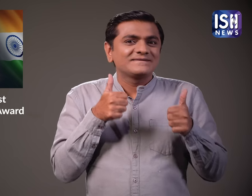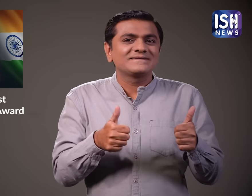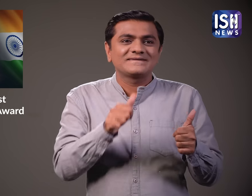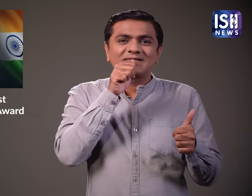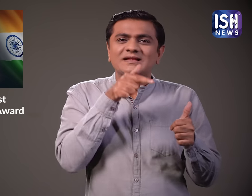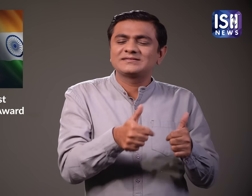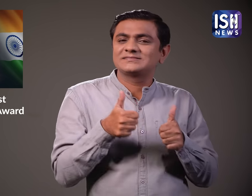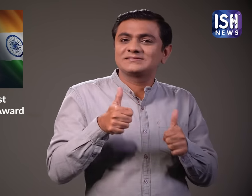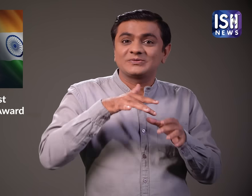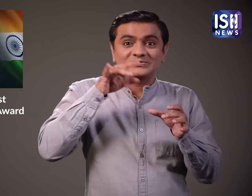रहा है